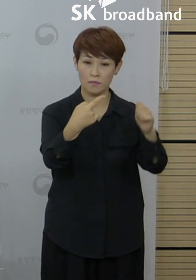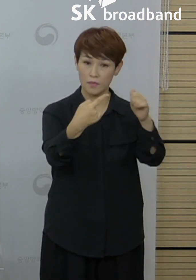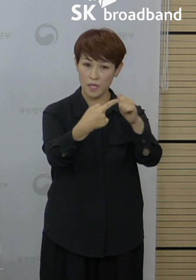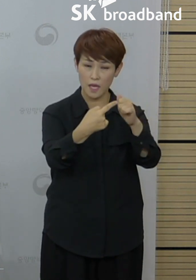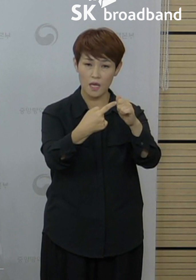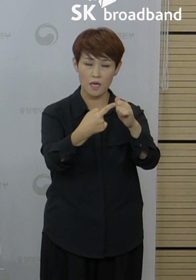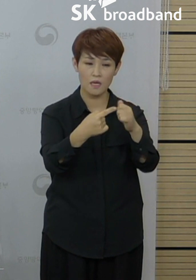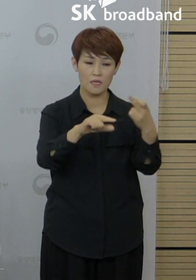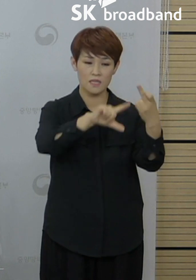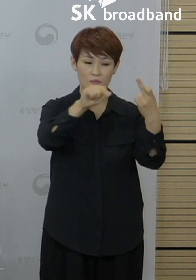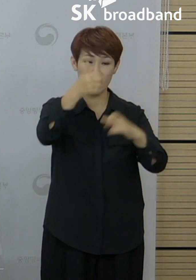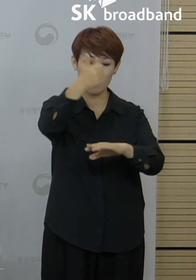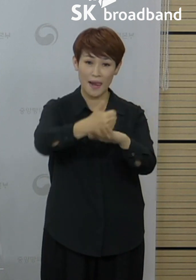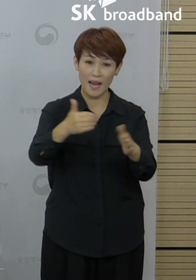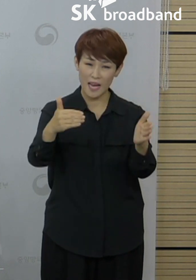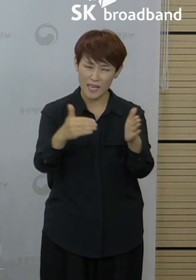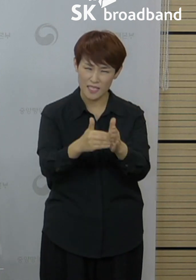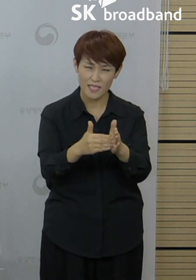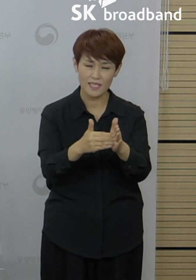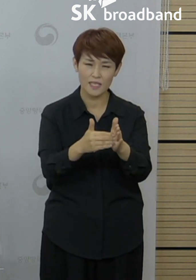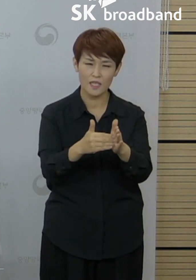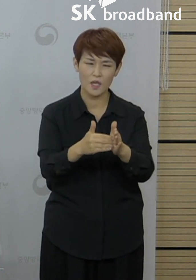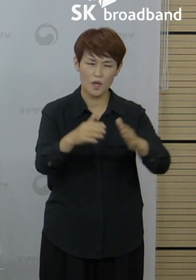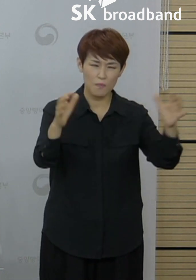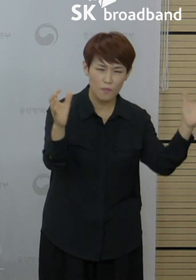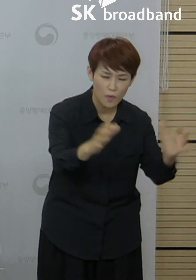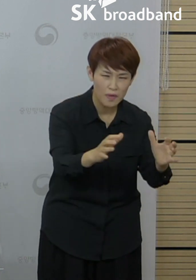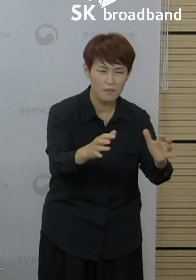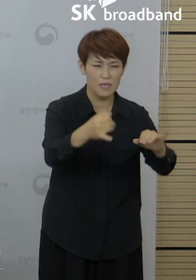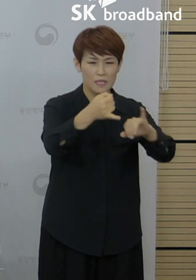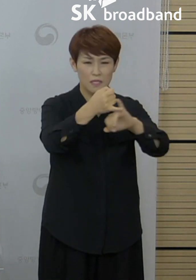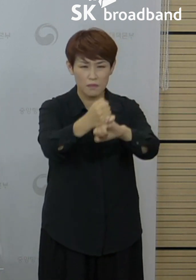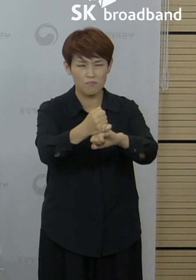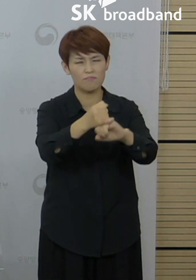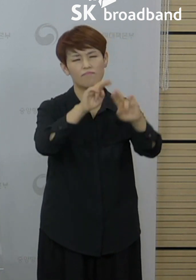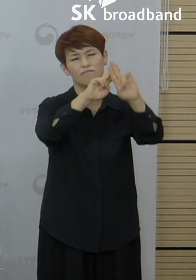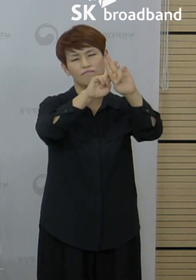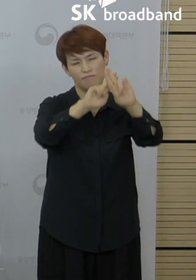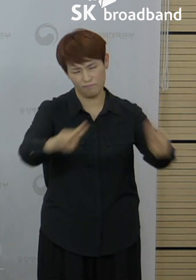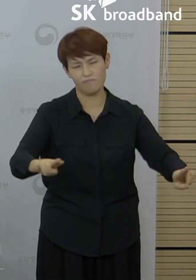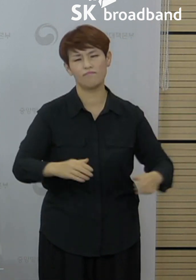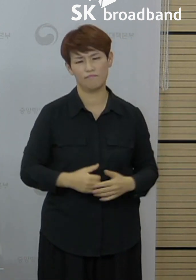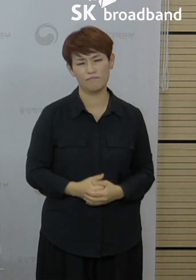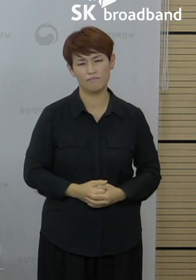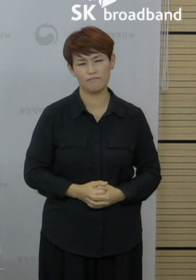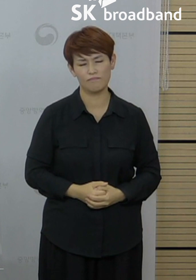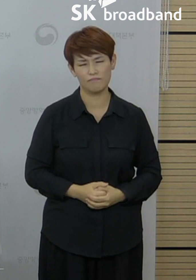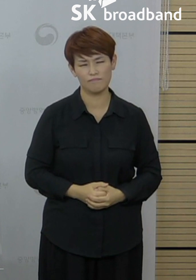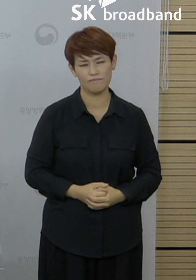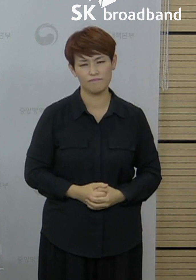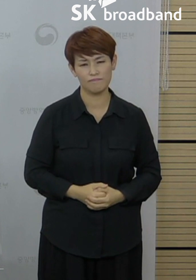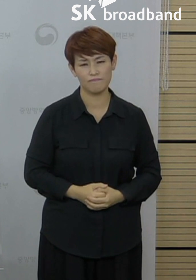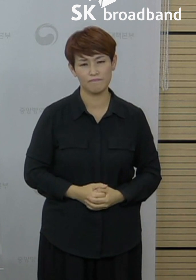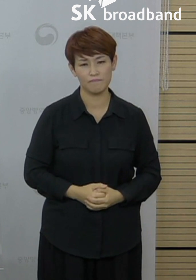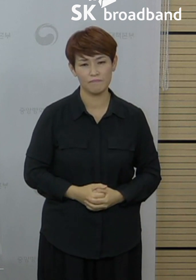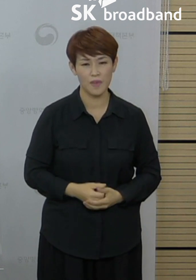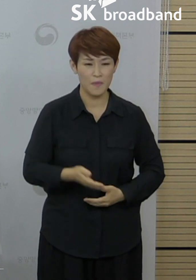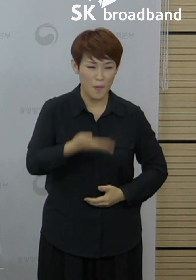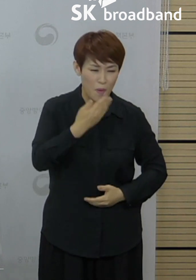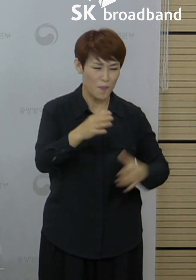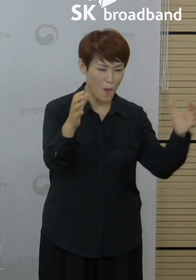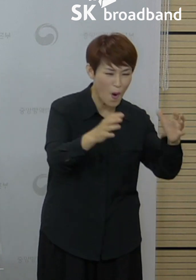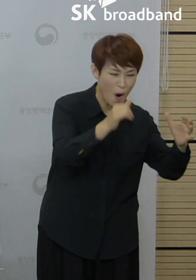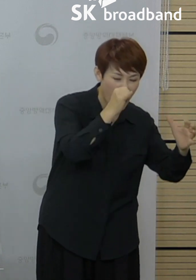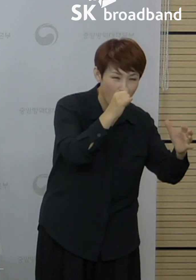연말까지 가급적 모든 모임과 약속을 취소해 주시기 바랍니다. 특히 식사와